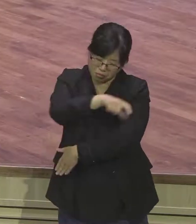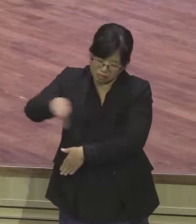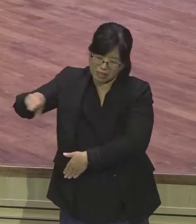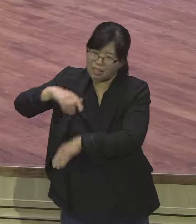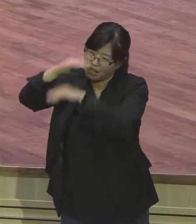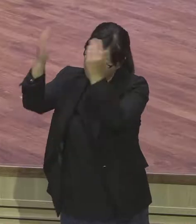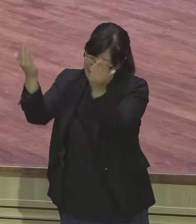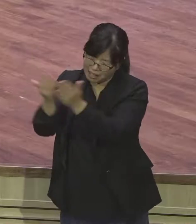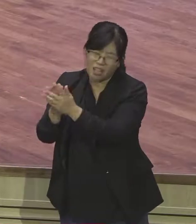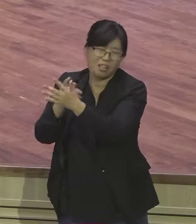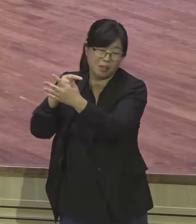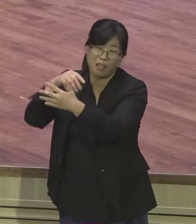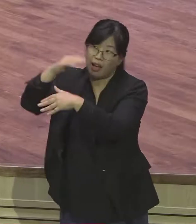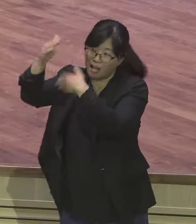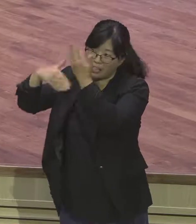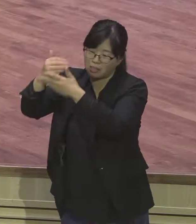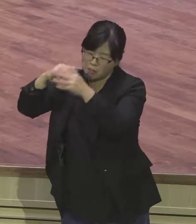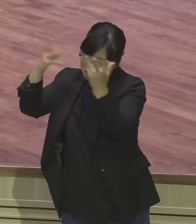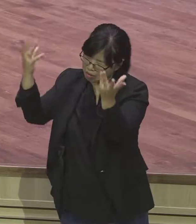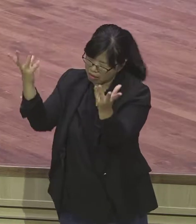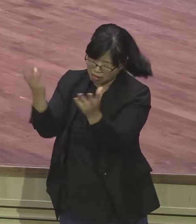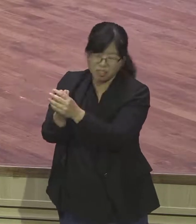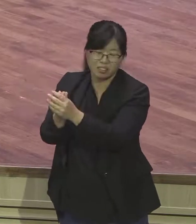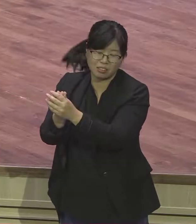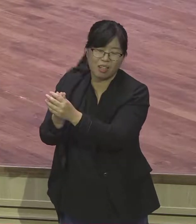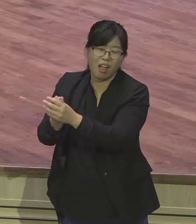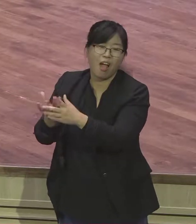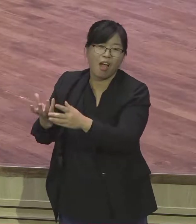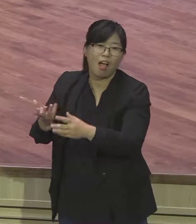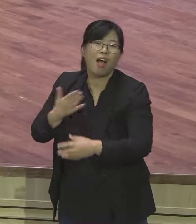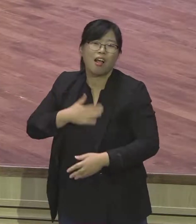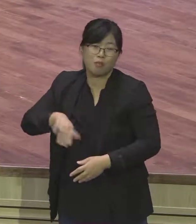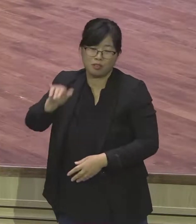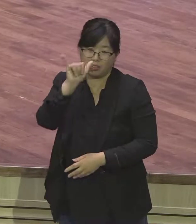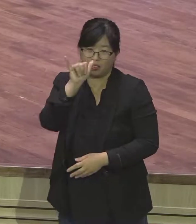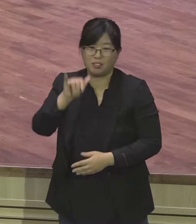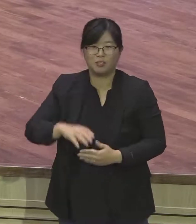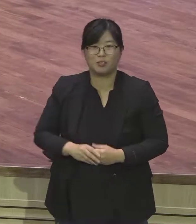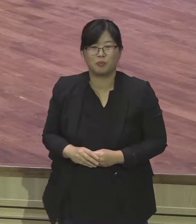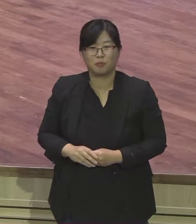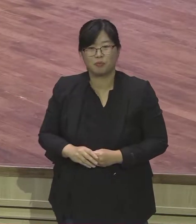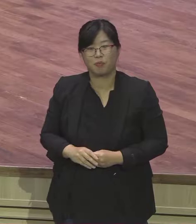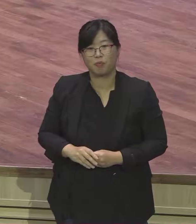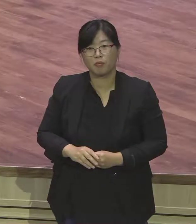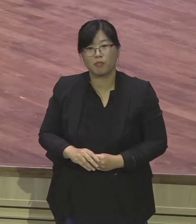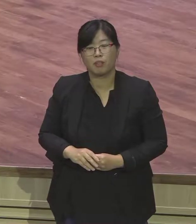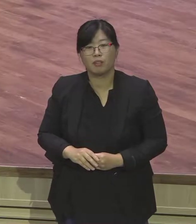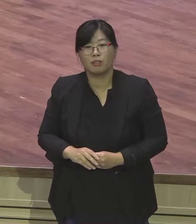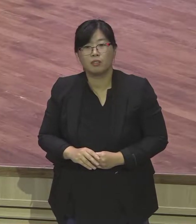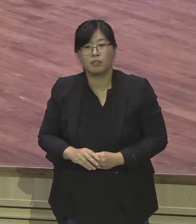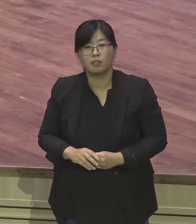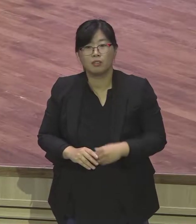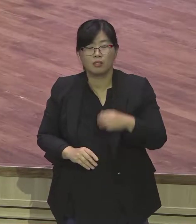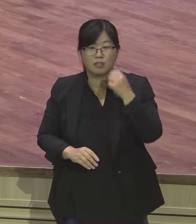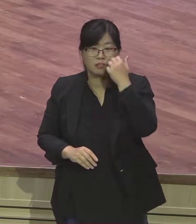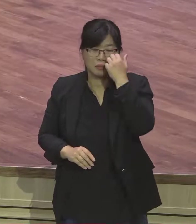사람 그 사람 물어보세요 여러분 요구한 여러분이 잘못하고 없는가 있어요 그러니까 사람은요 양쪽 다 들어봐야 된다니까